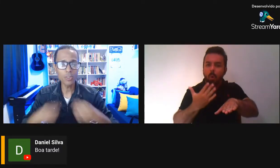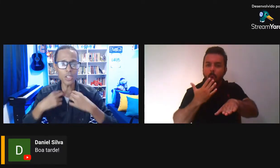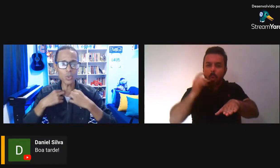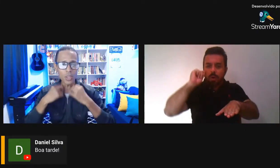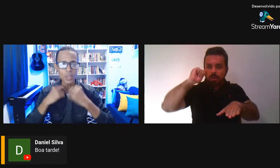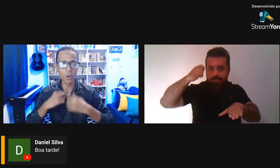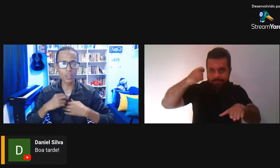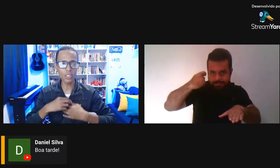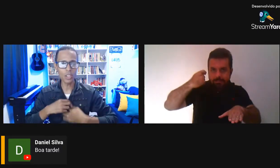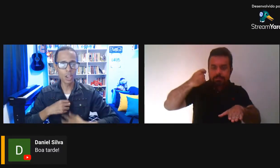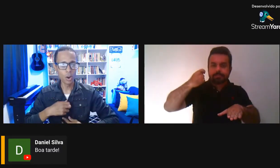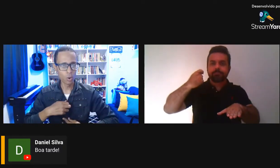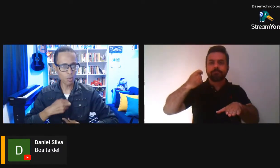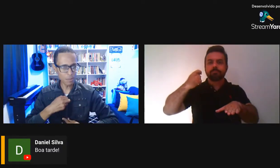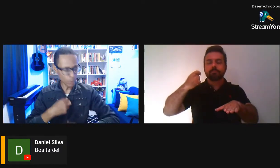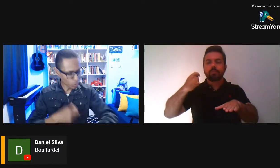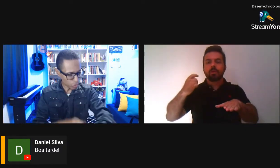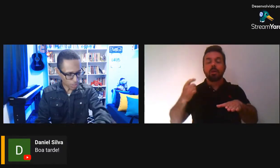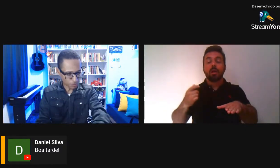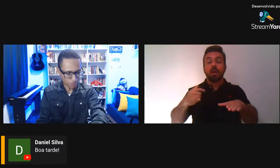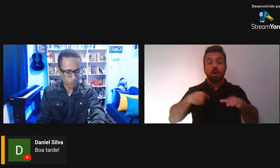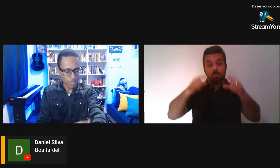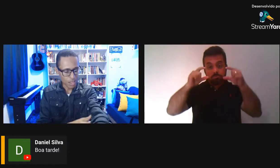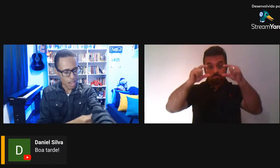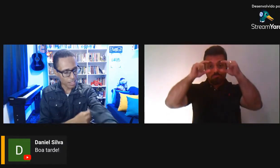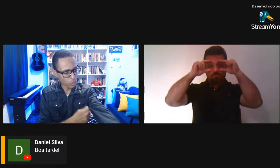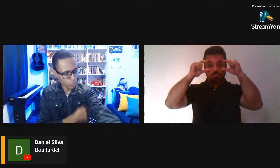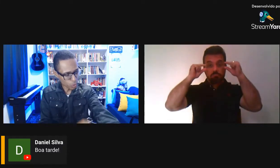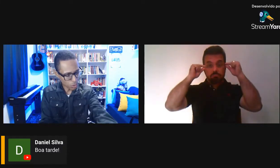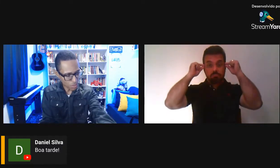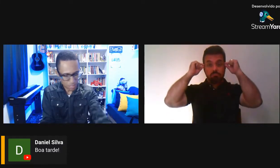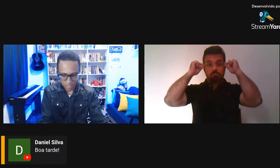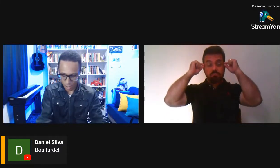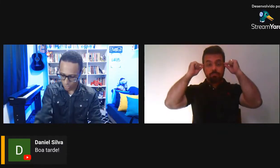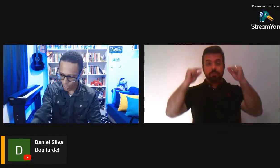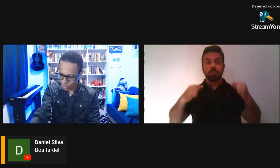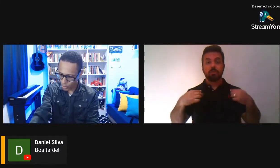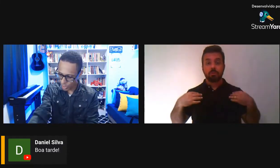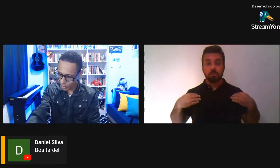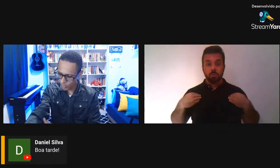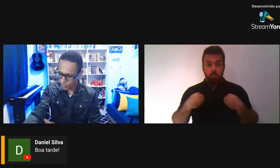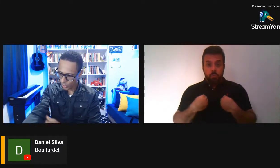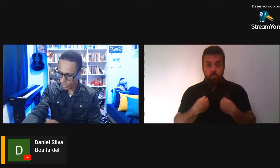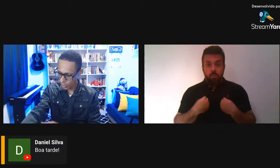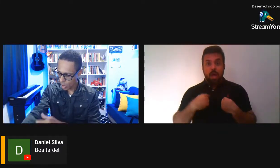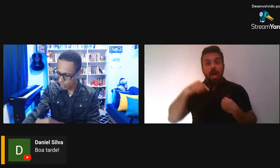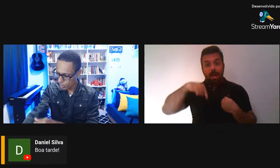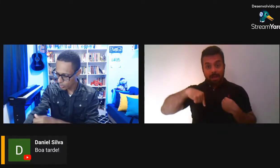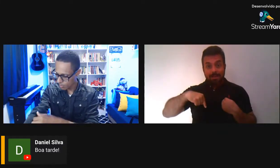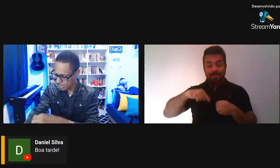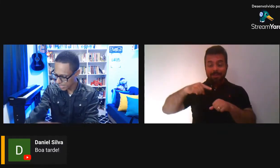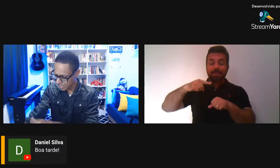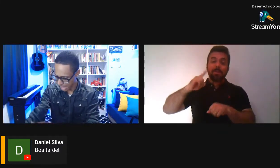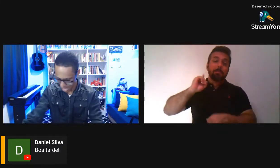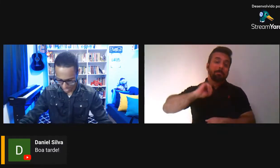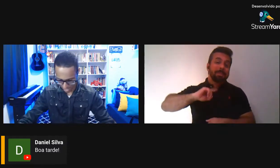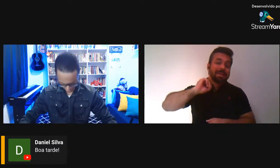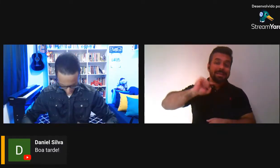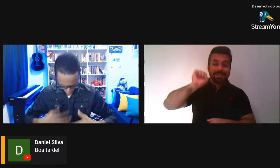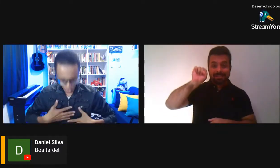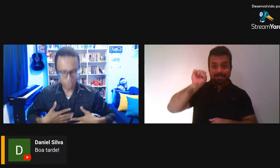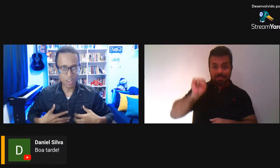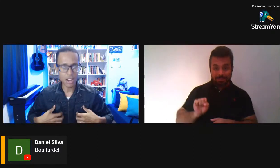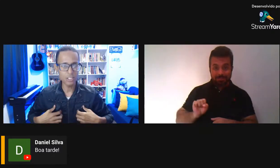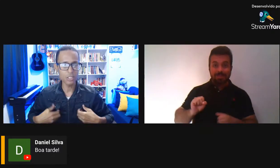grau e visto aqui hoje uma blusa, aqui no sul de Minas está friozinho, uma blusa militar,